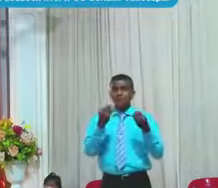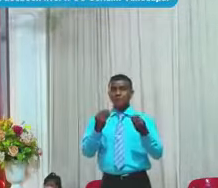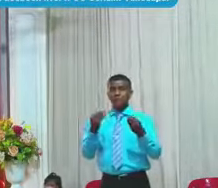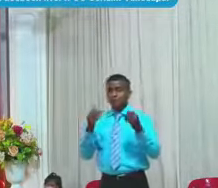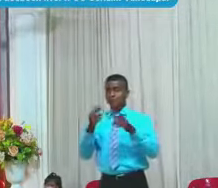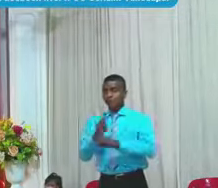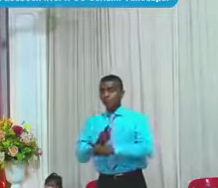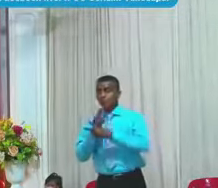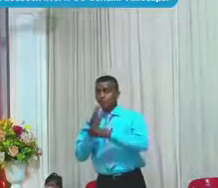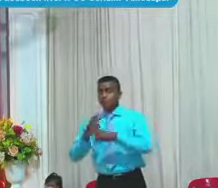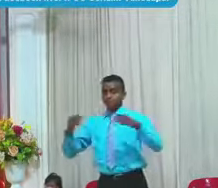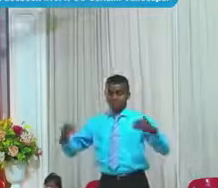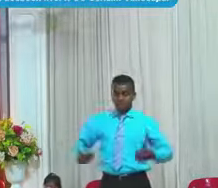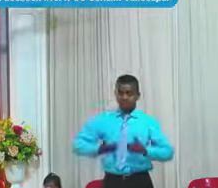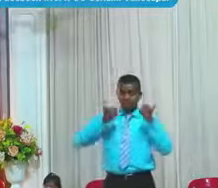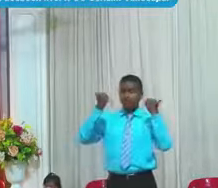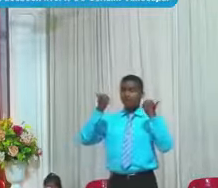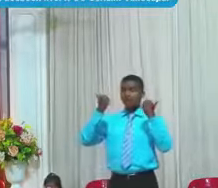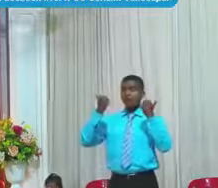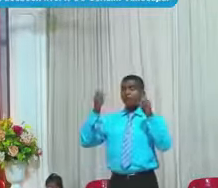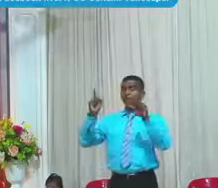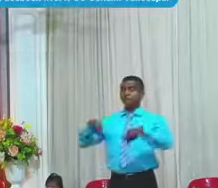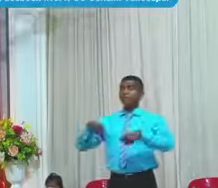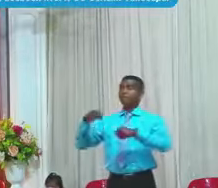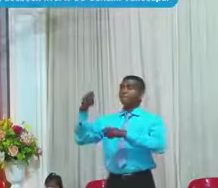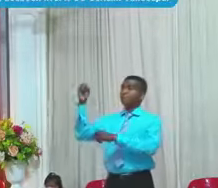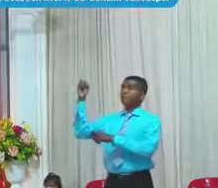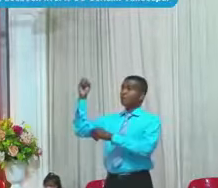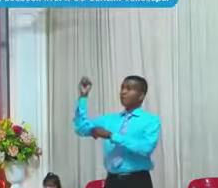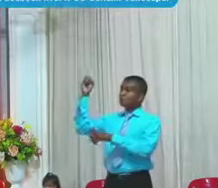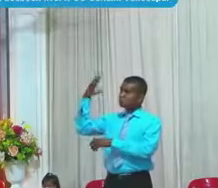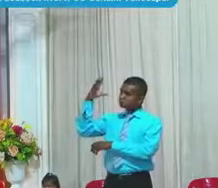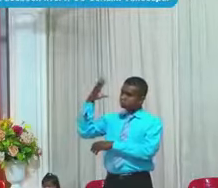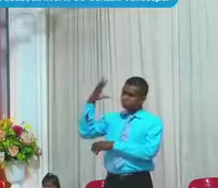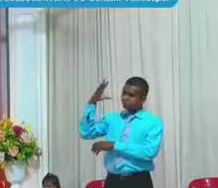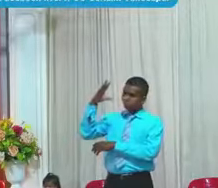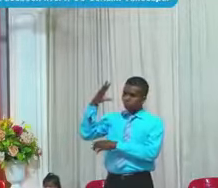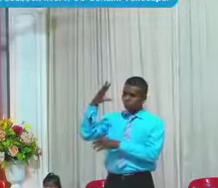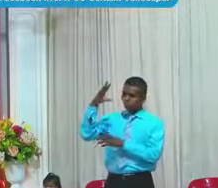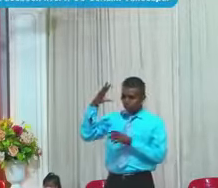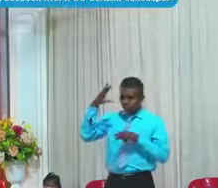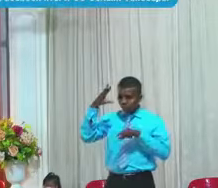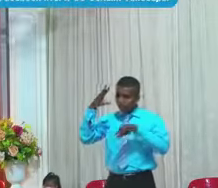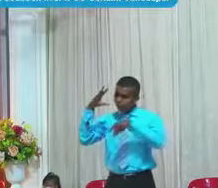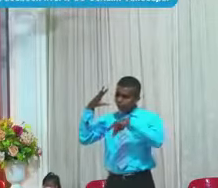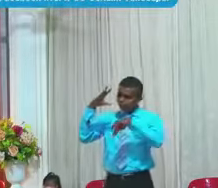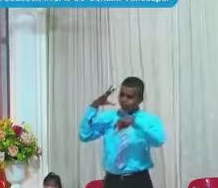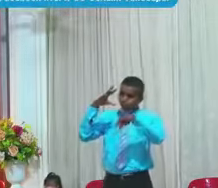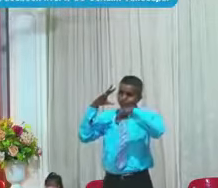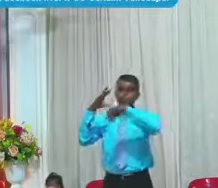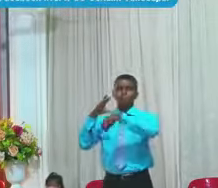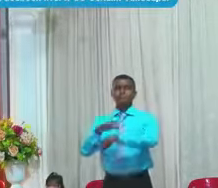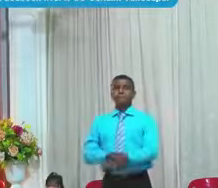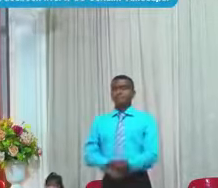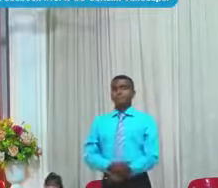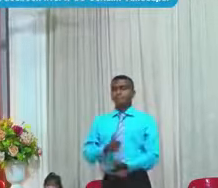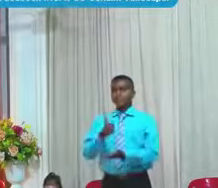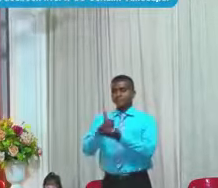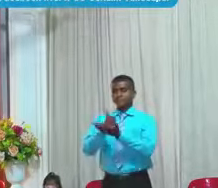Y para iluminarlo Con la luz de los vivientes Amén